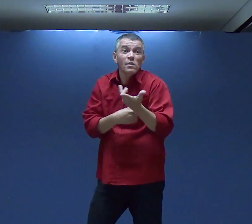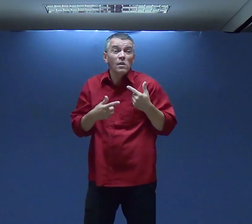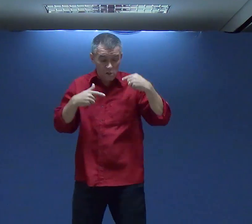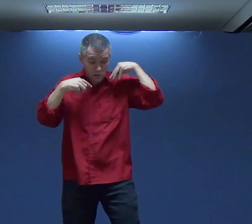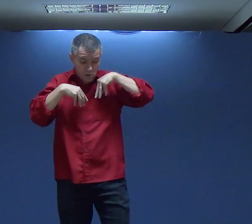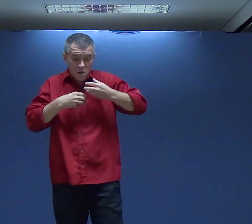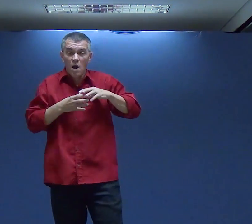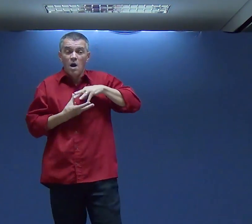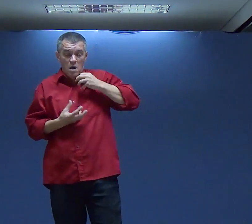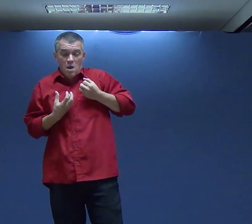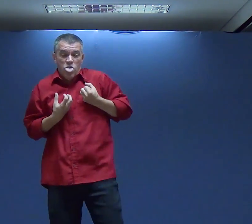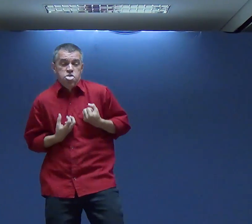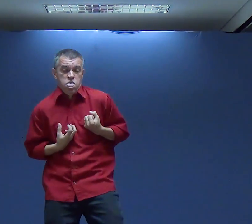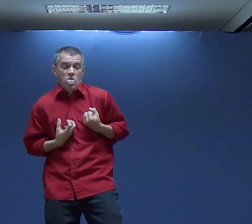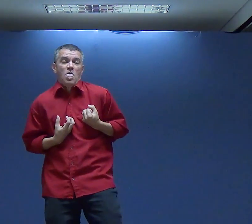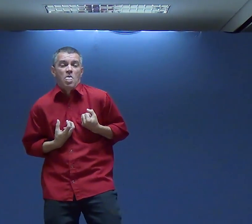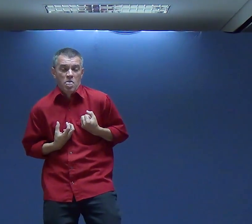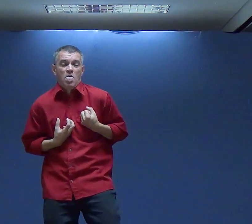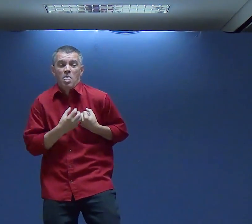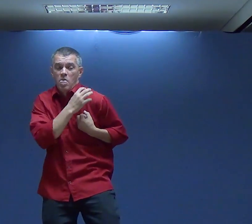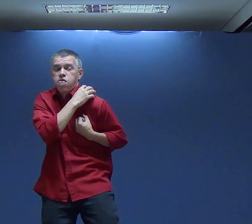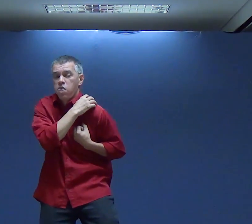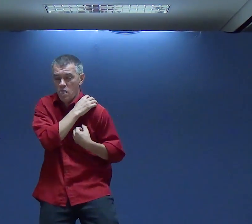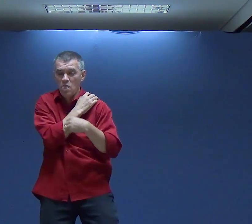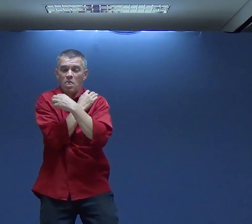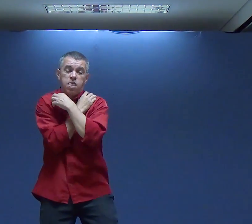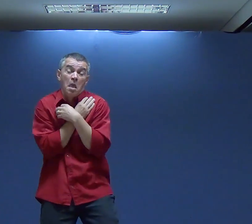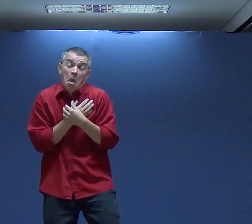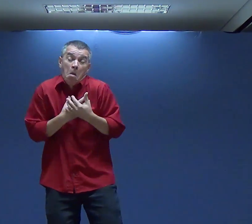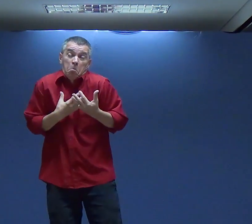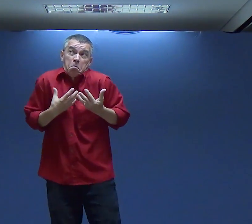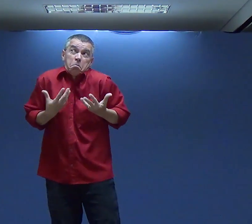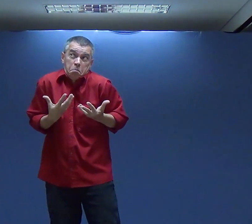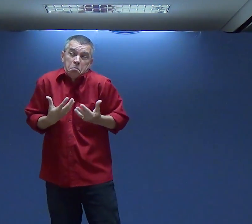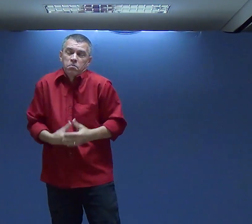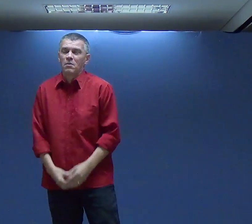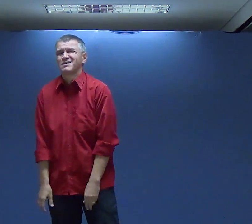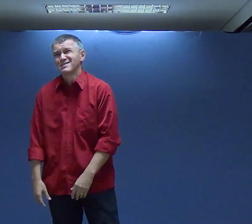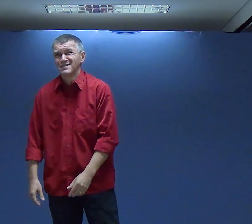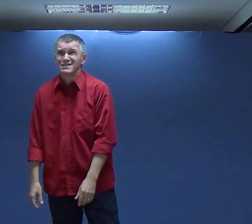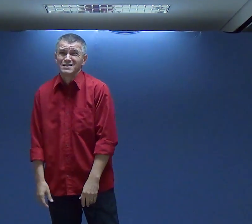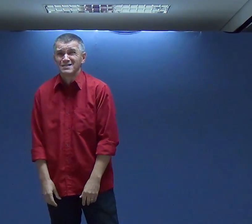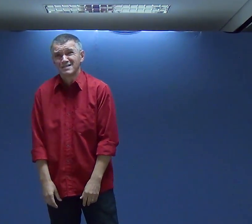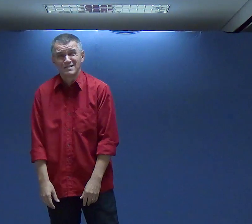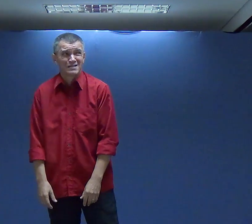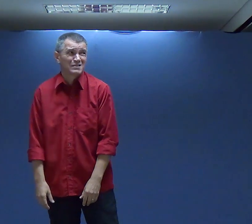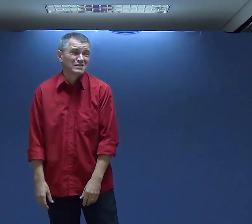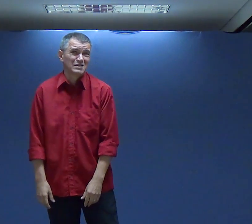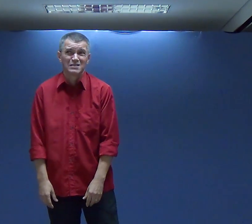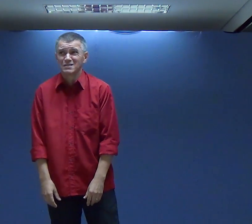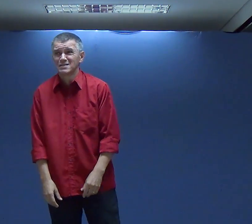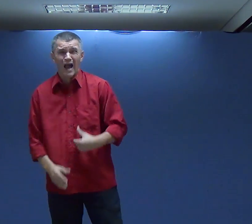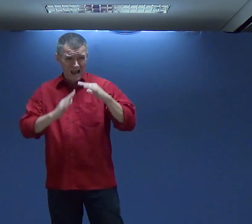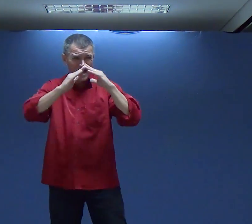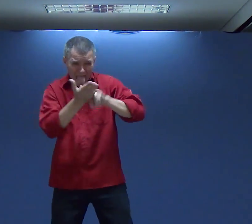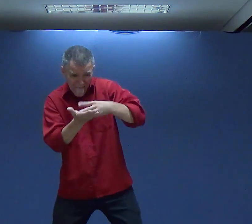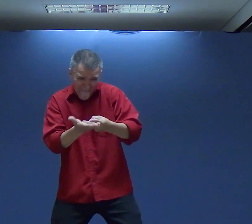que ele diz Ok Estou esperando Enquanto isso O peso está sobre você E eu fico ali